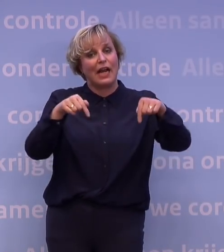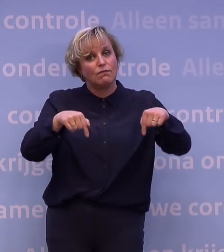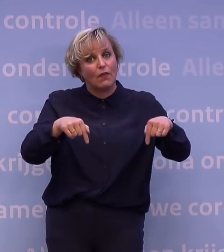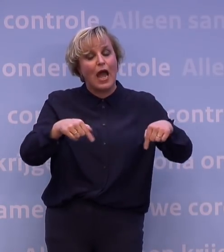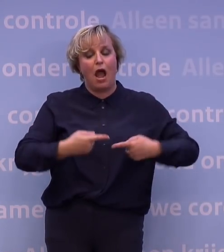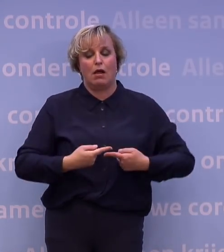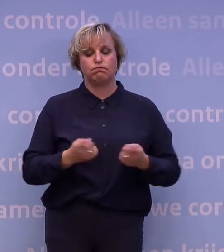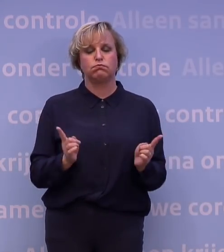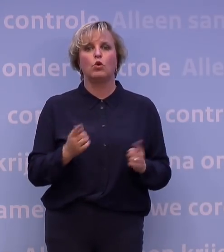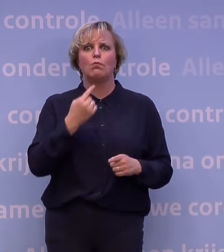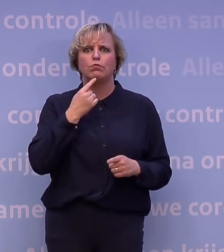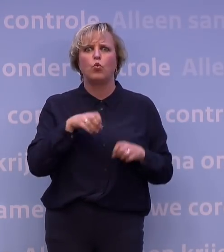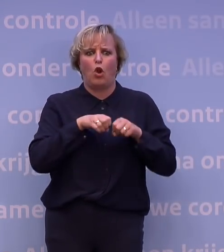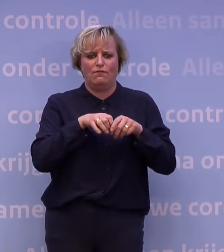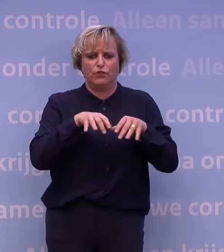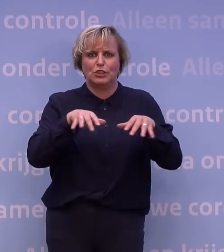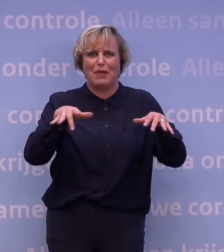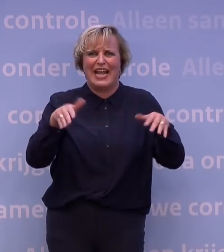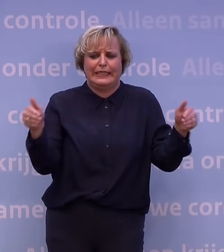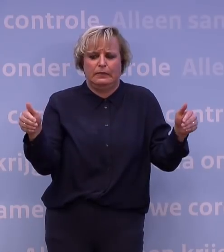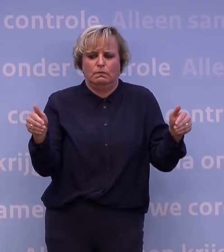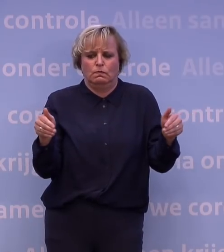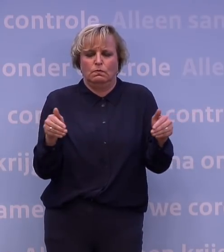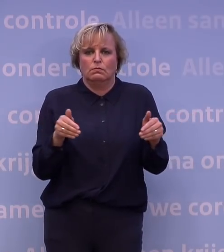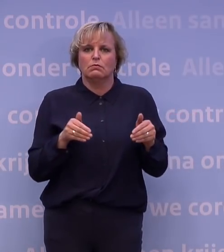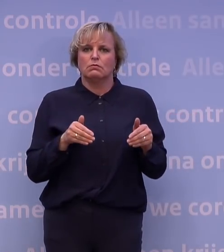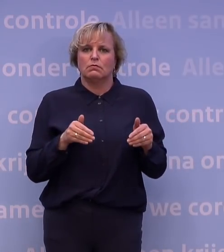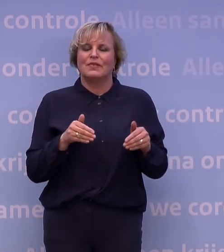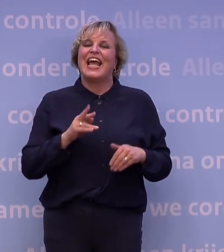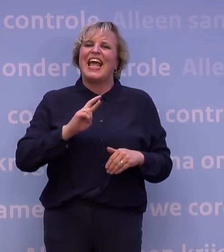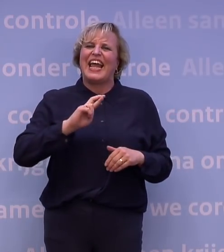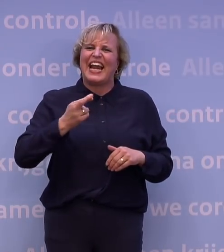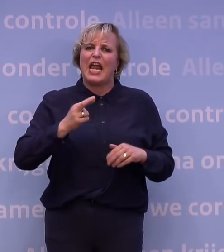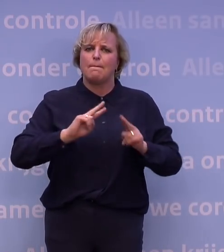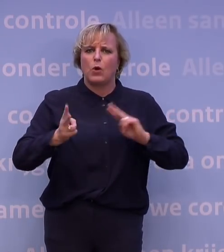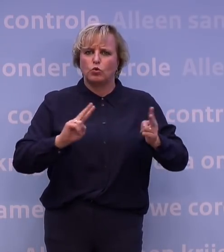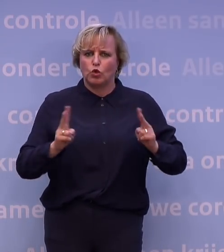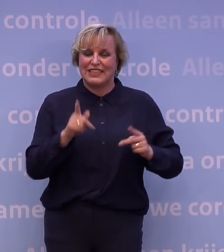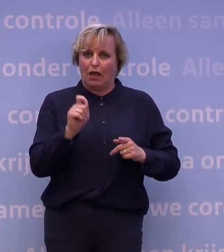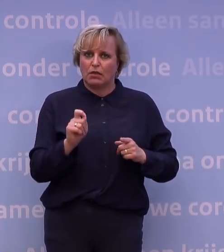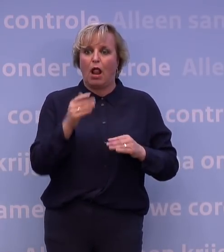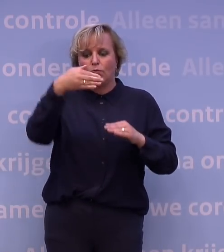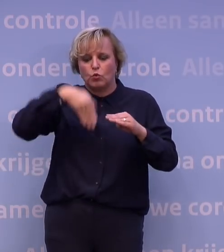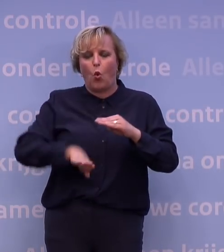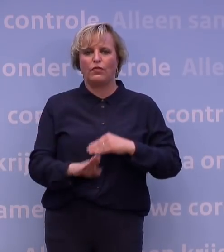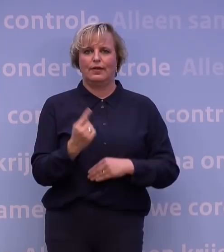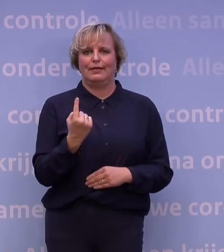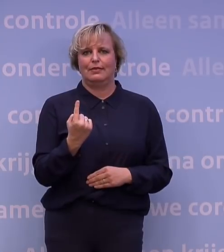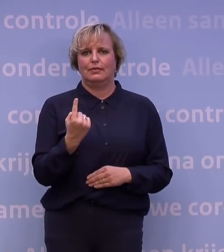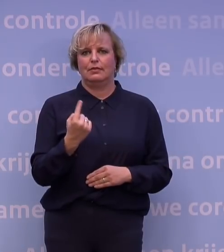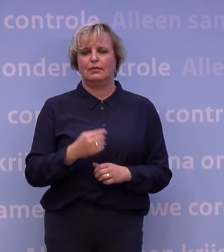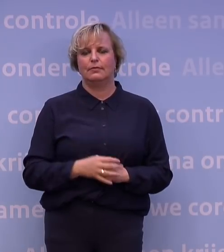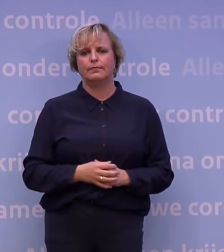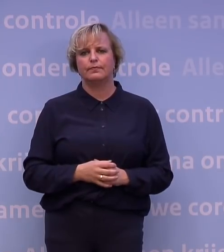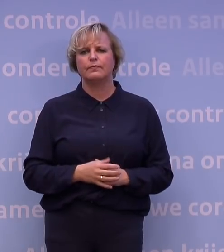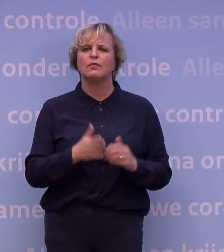dat we de verspreiding van het virus weer terugdringen. Dat we dat reproductiegetal onder de 1 zien te krijgen. Maar